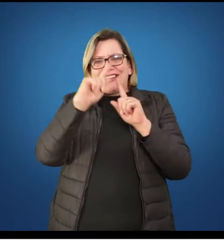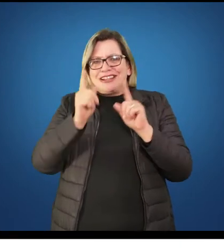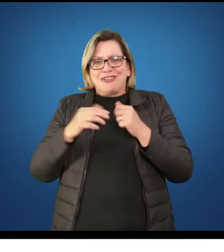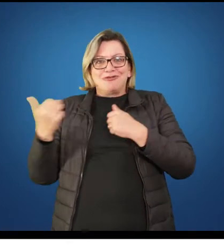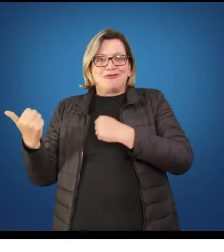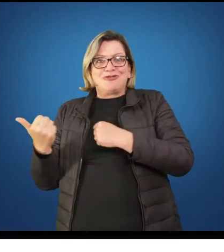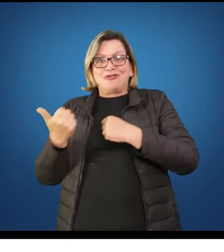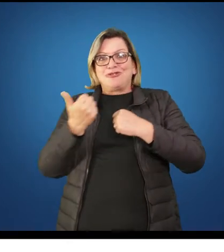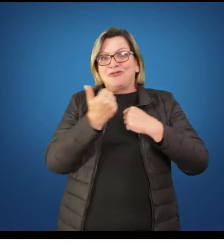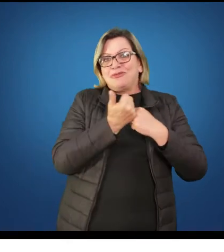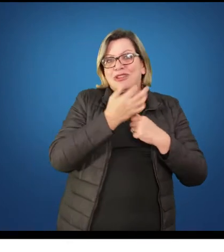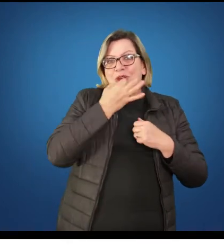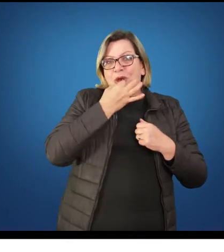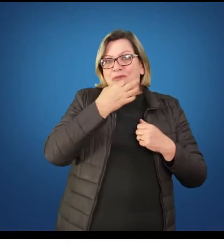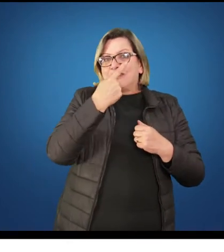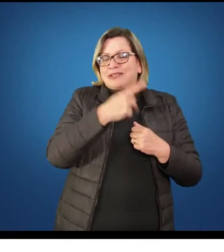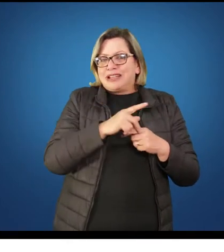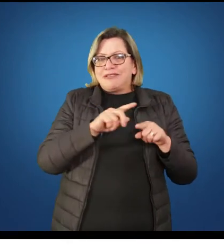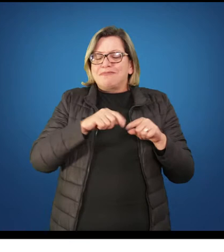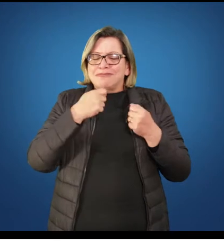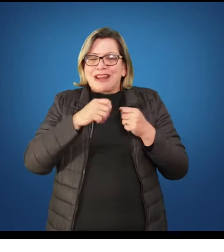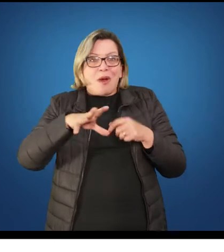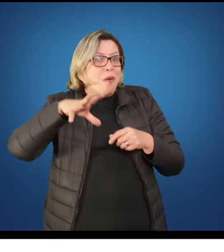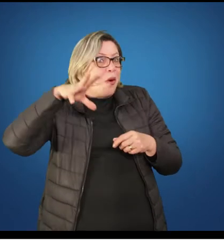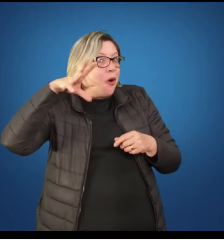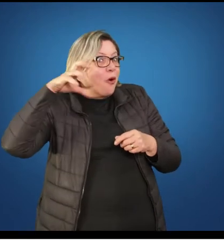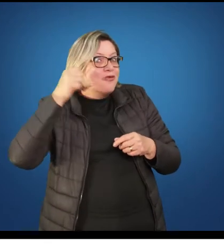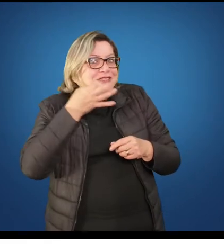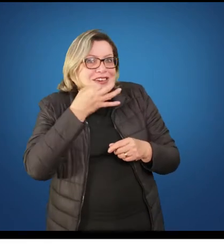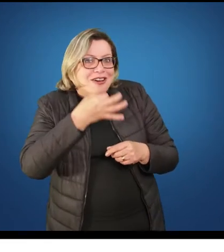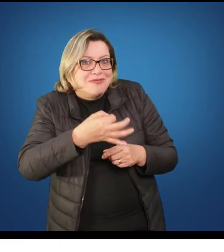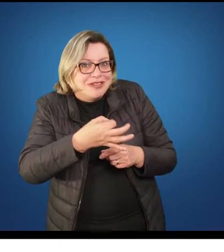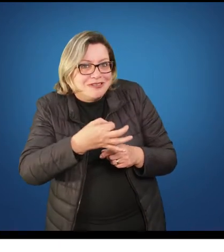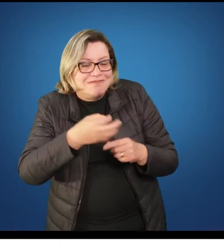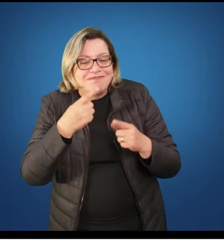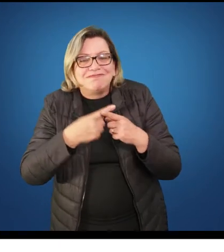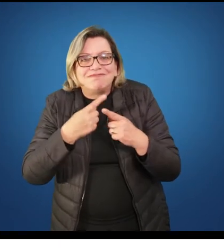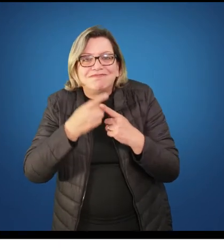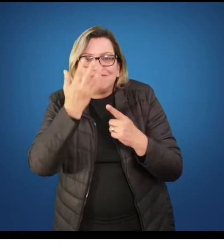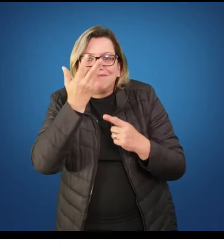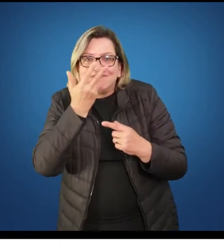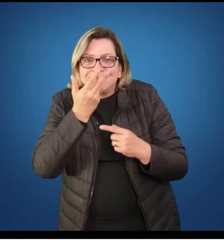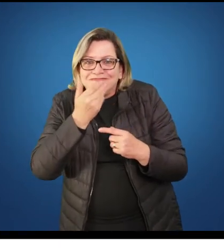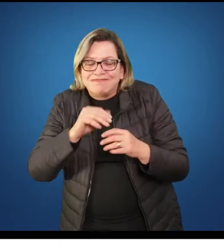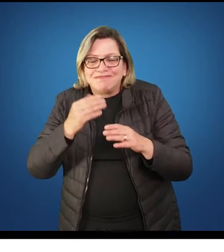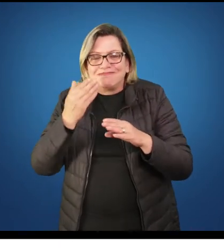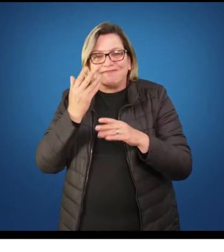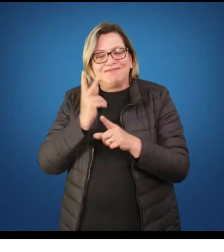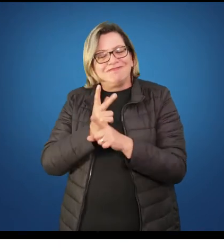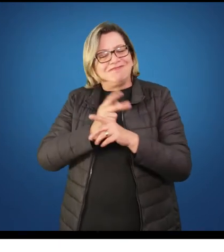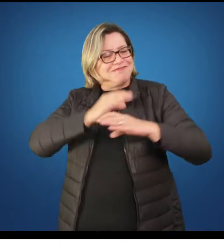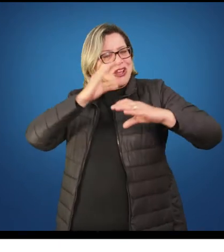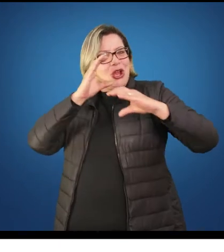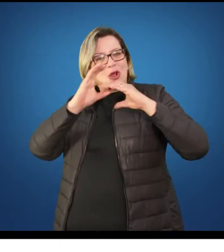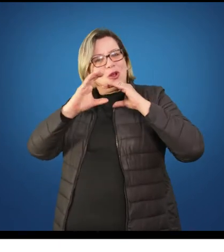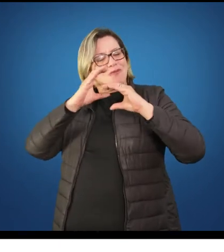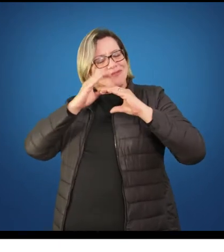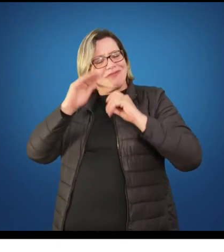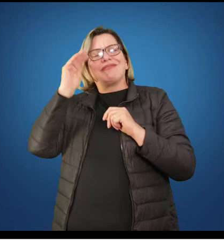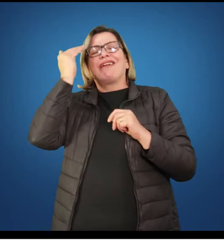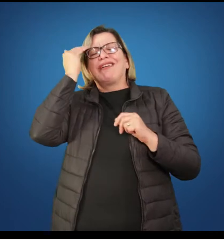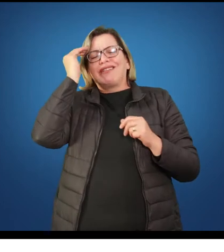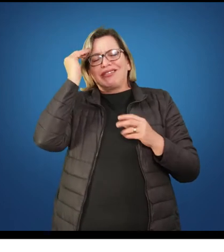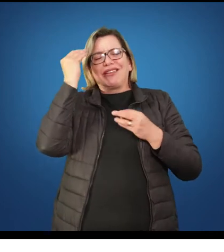vão influenciar essa maneira de agir, de reagir e o seu próprio desenvolvimento. Então, não dá para a gente